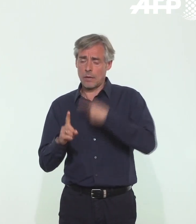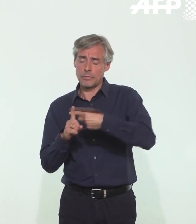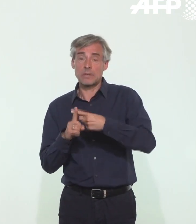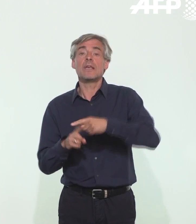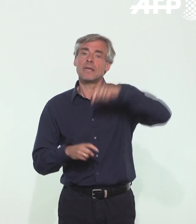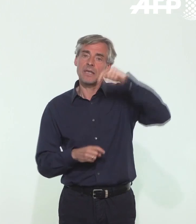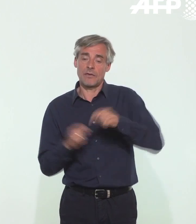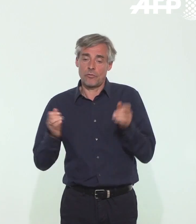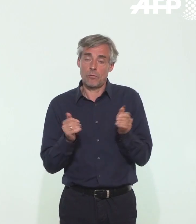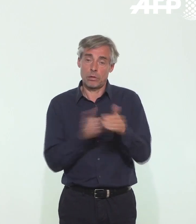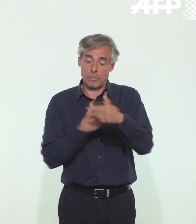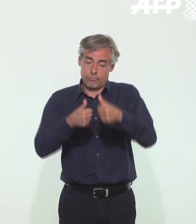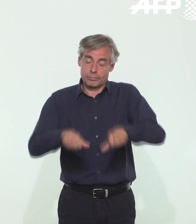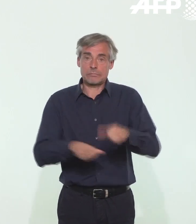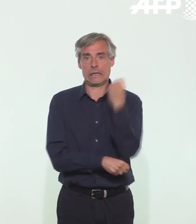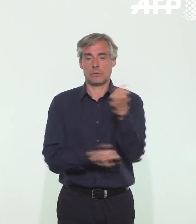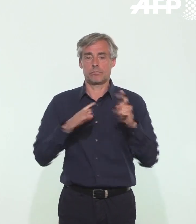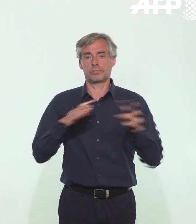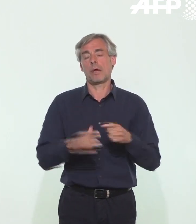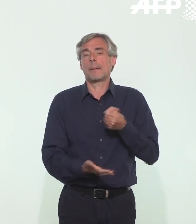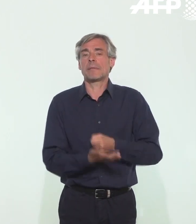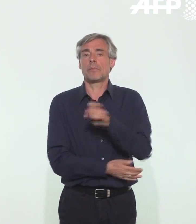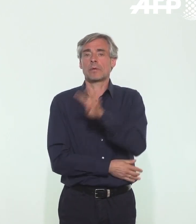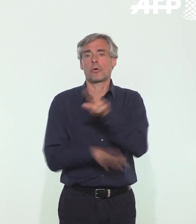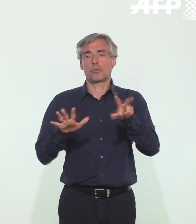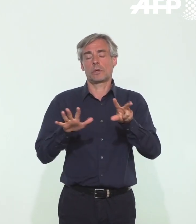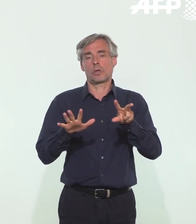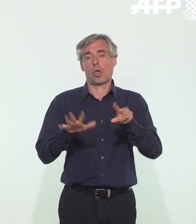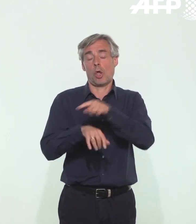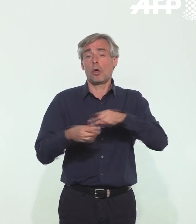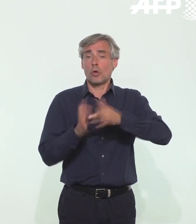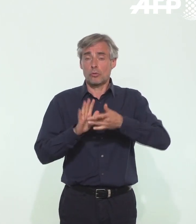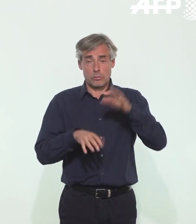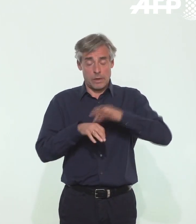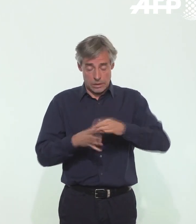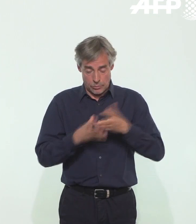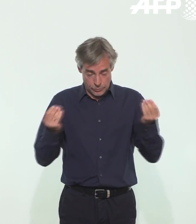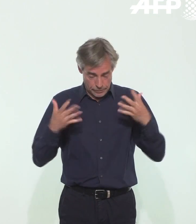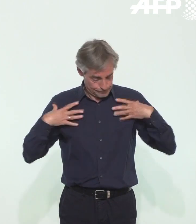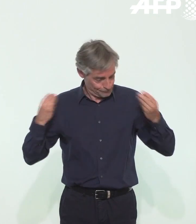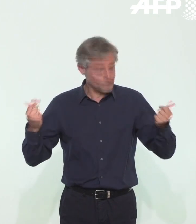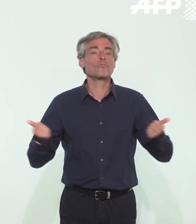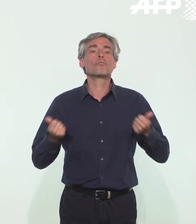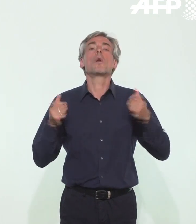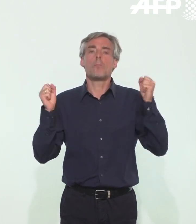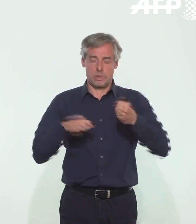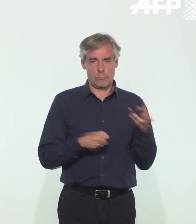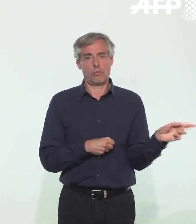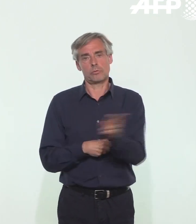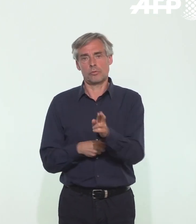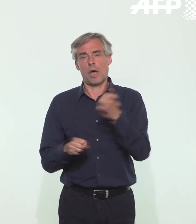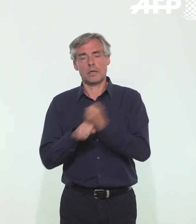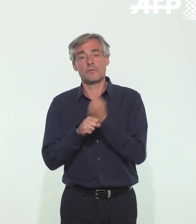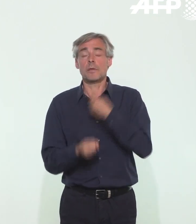isolé et en particulier attendre au moins 48 heures après la disparition de tout symptôme avant de reprendre une activité parce qu sait qu'on peut rester porteur